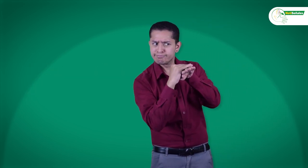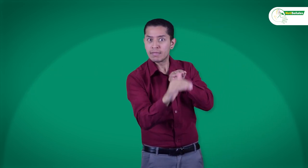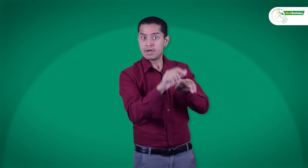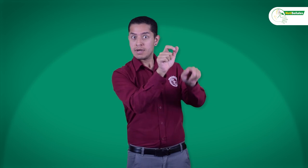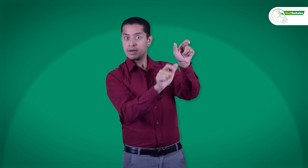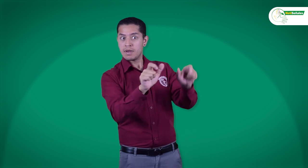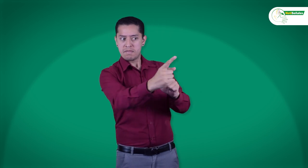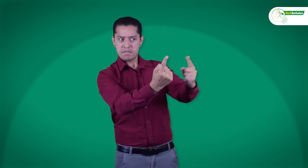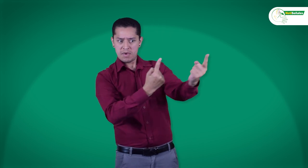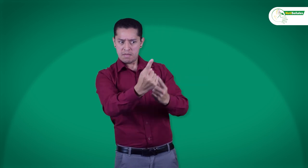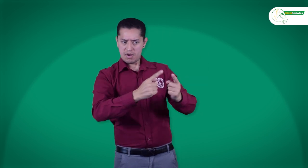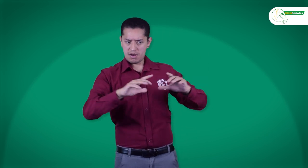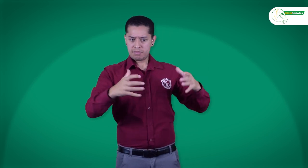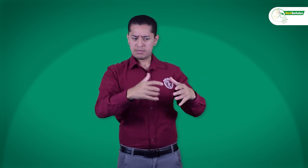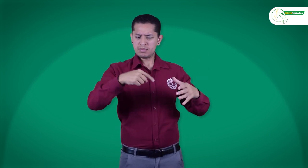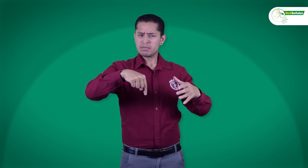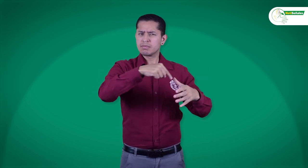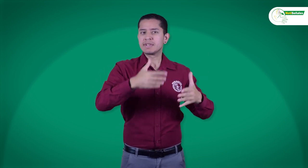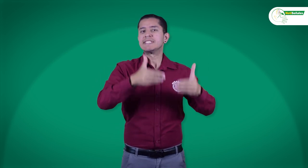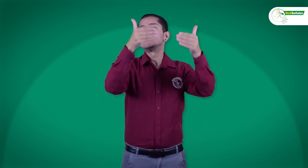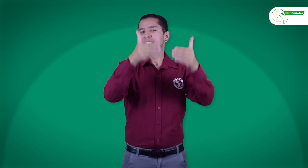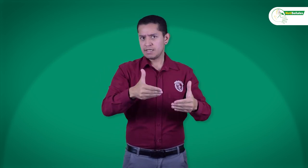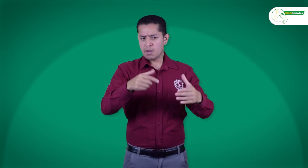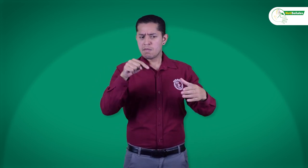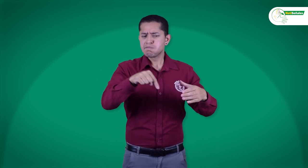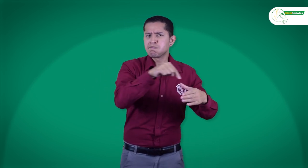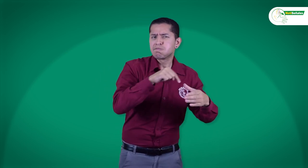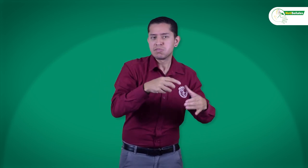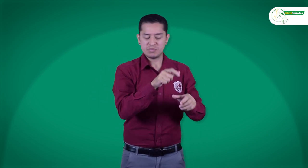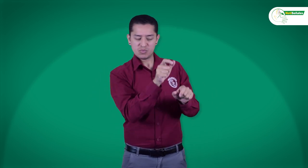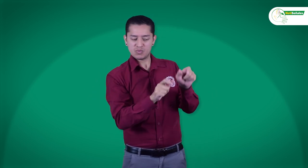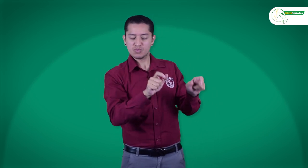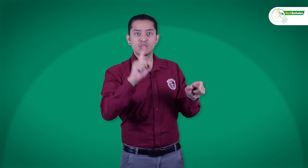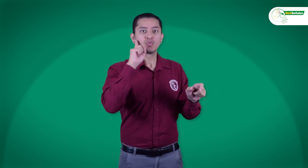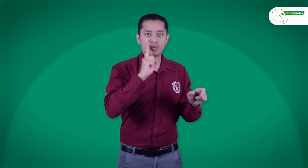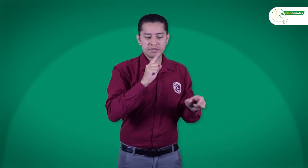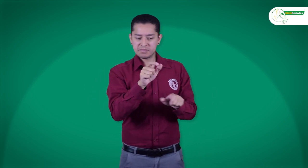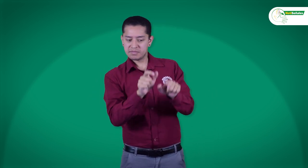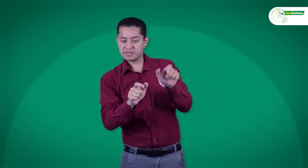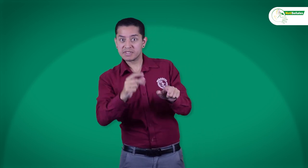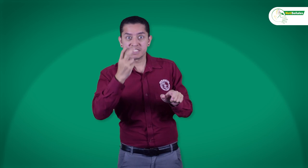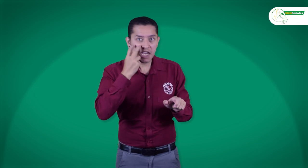Ministerio del Interior se convocó al sector discapacidad, personas sordas, personas ciegas, etc.